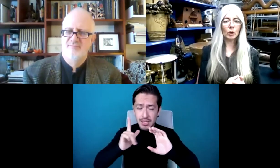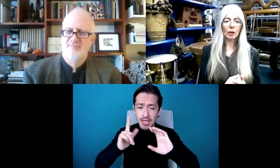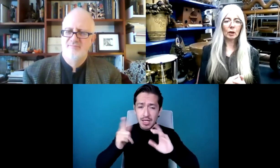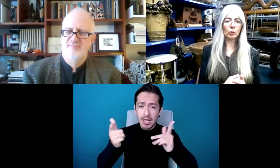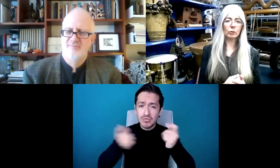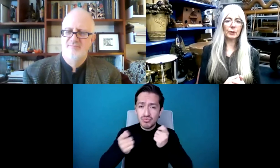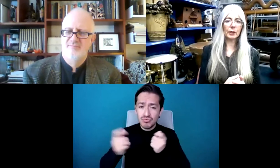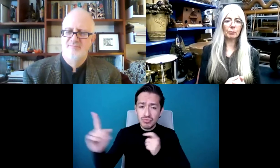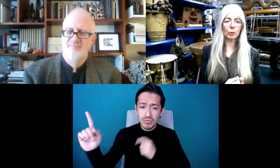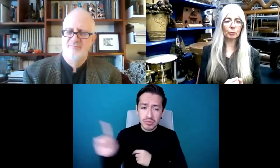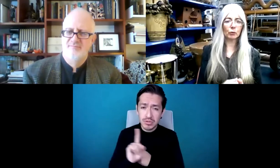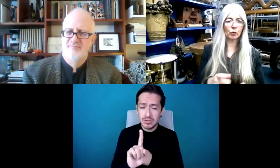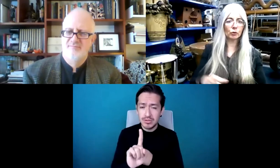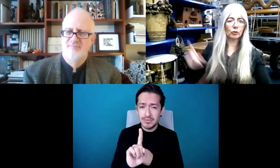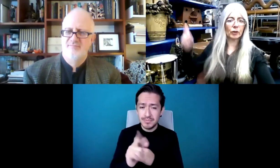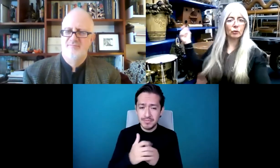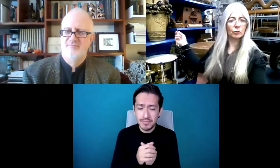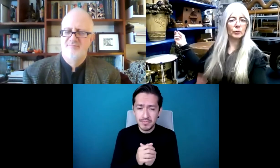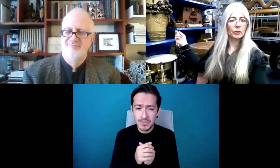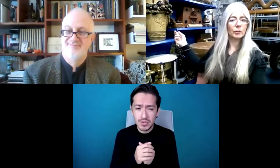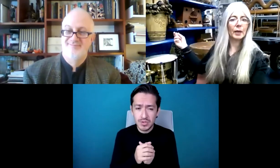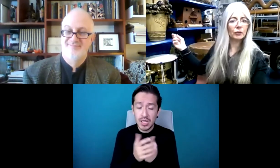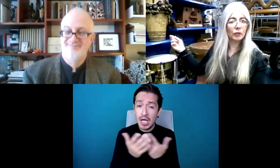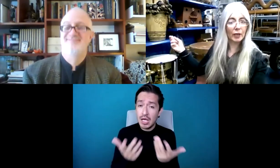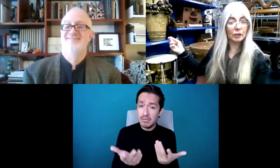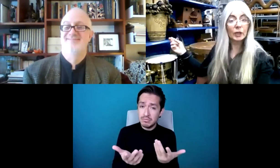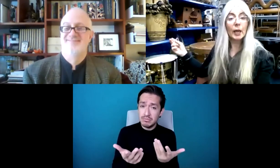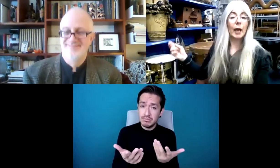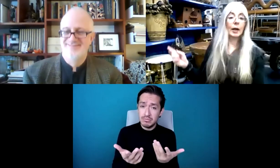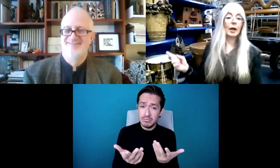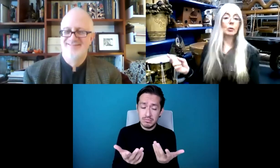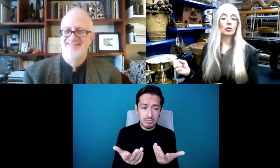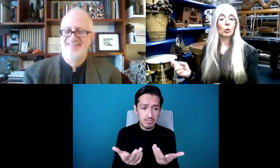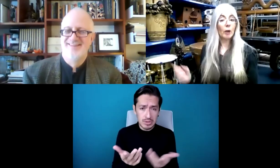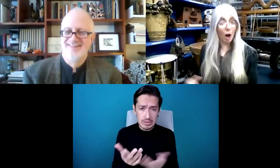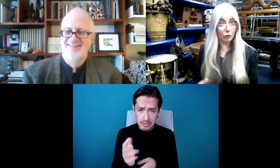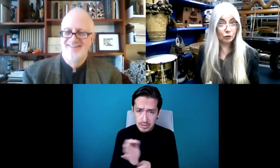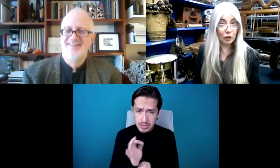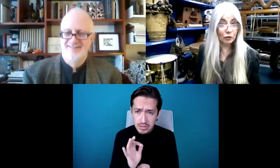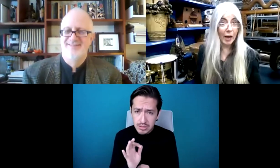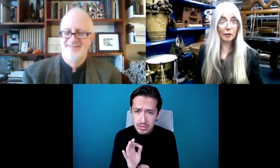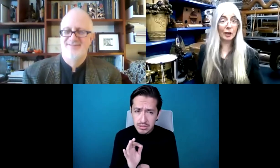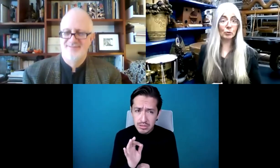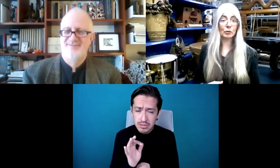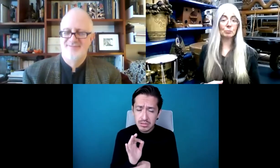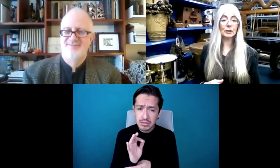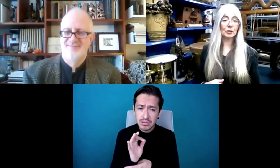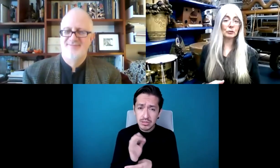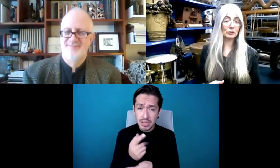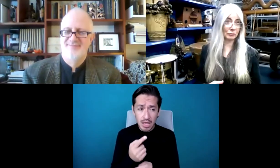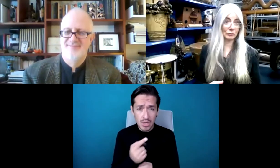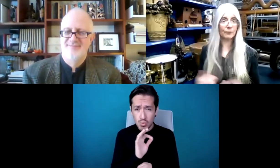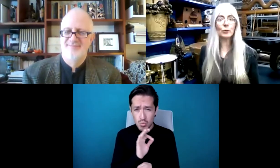¿sería posible que fueras a la parte